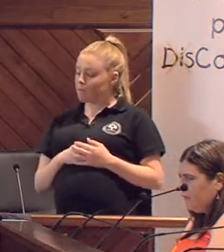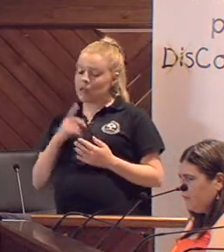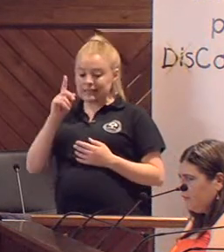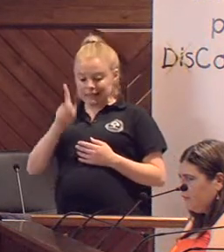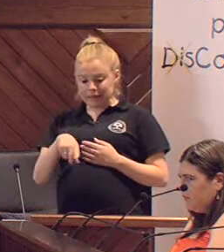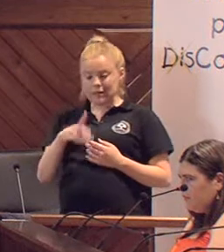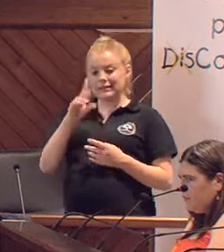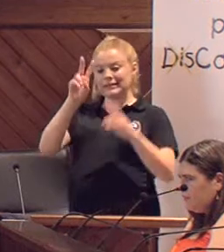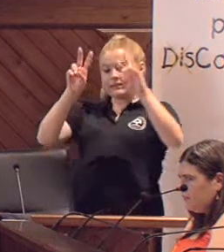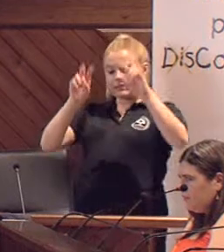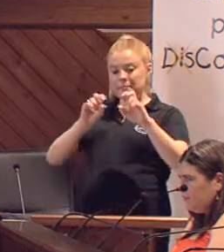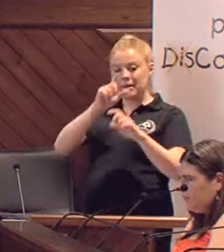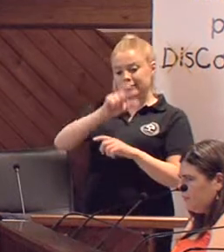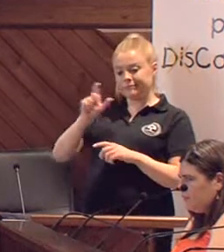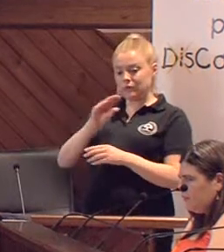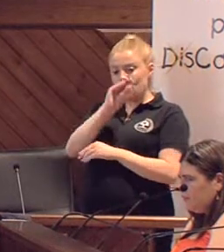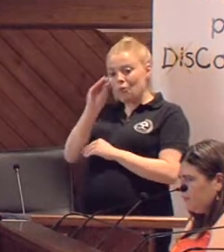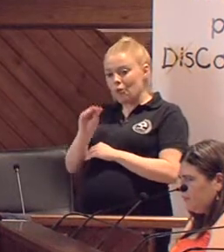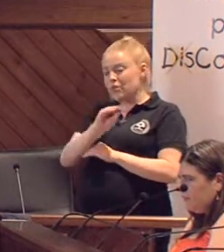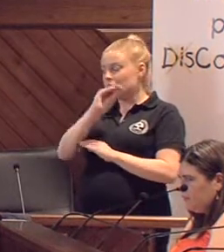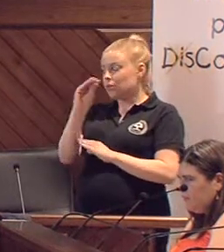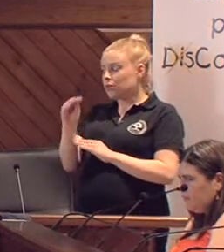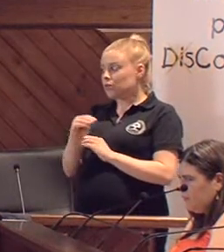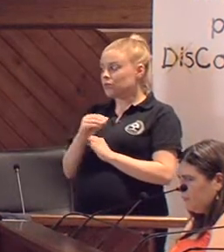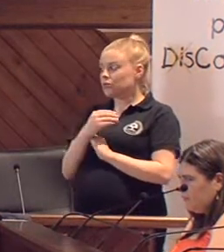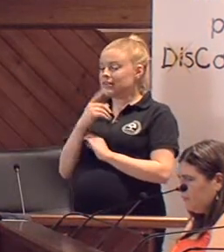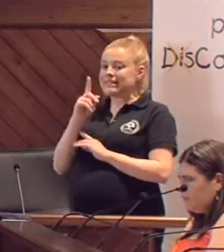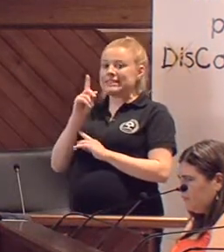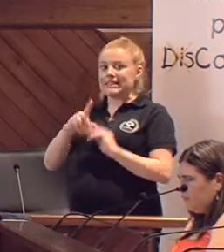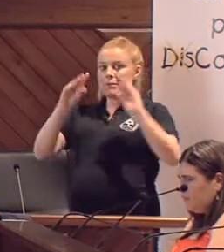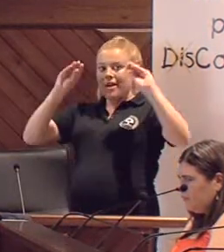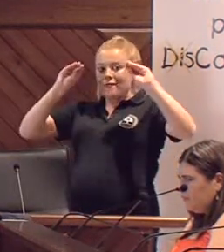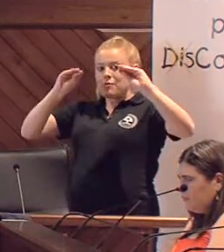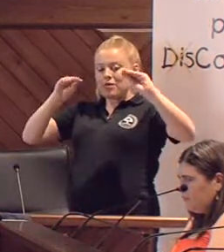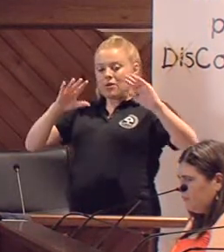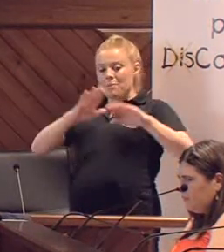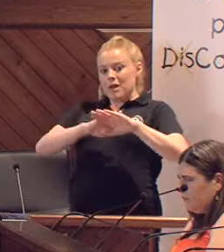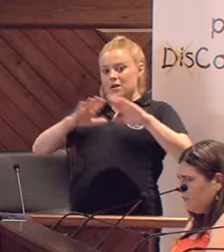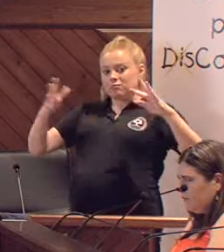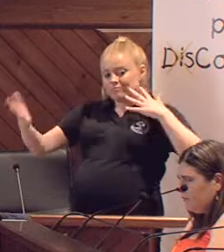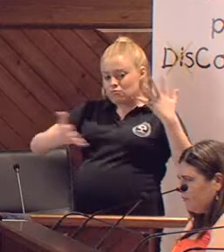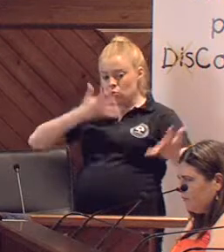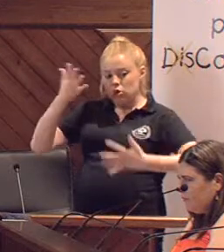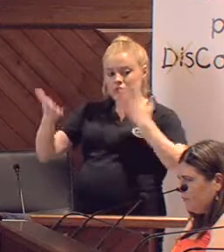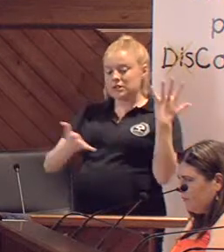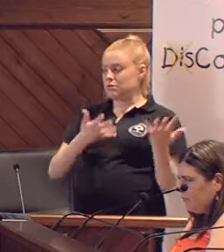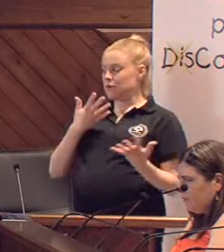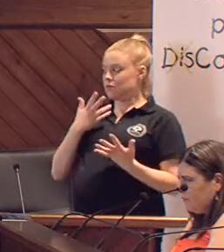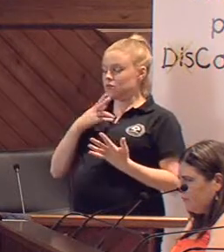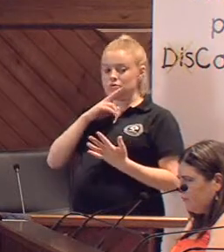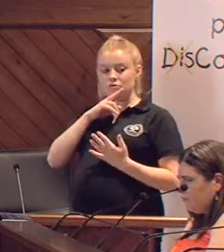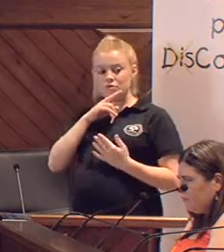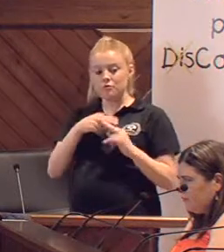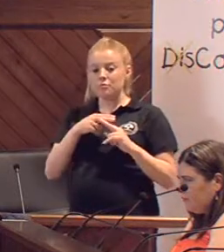cuidadores, de que es muy importante, pues también a lo mejor alguna vez hemos establecido alguna formación de motivación y de cosas y le llamamos nosotros al cuidador